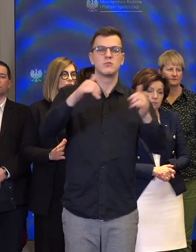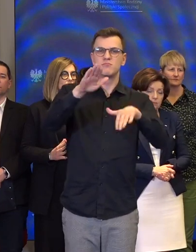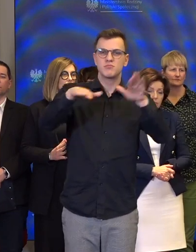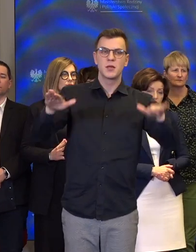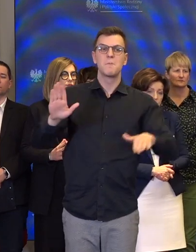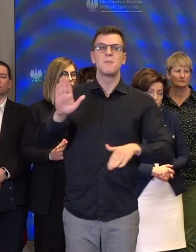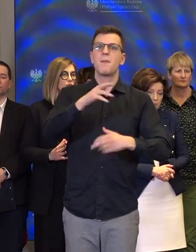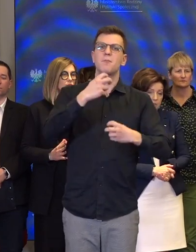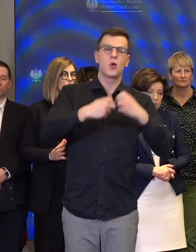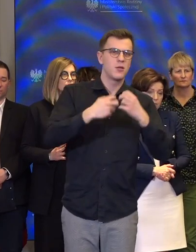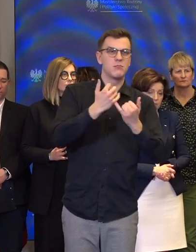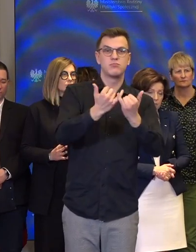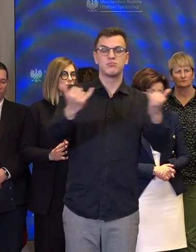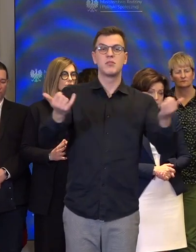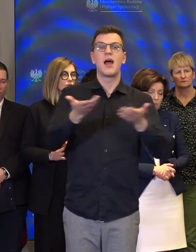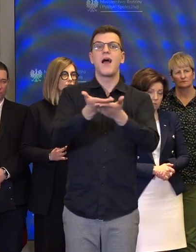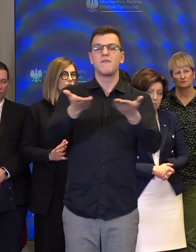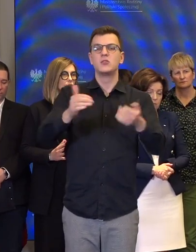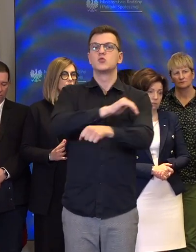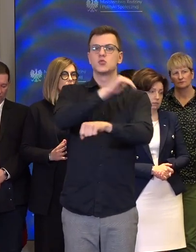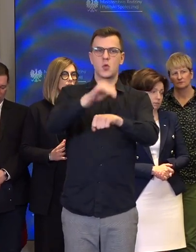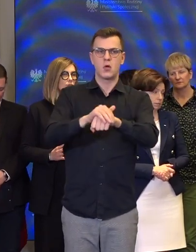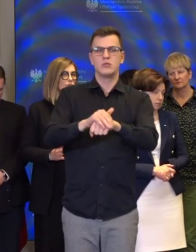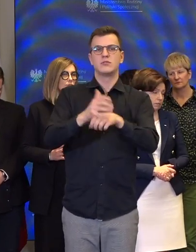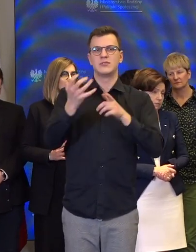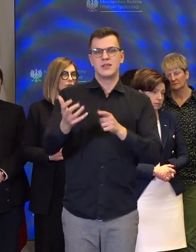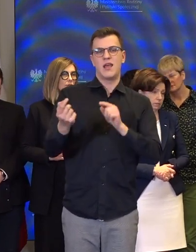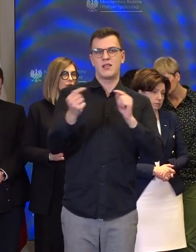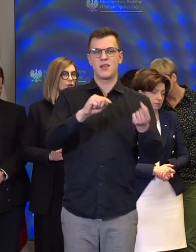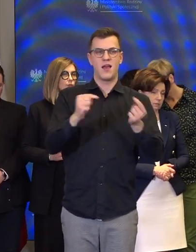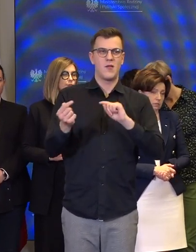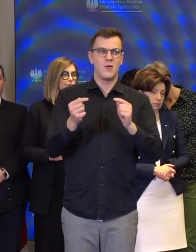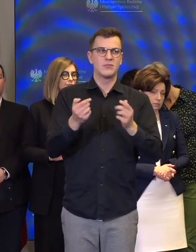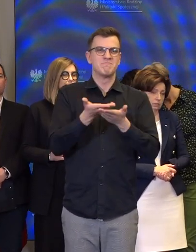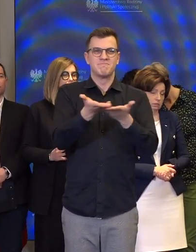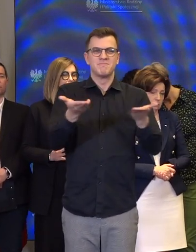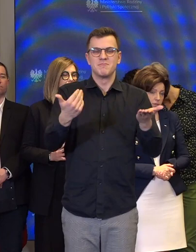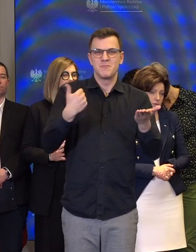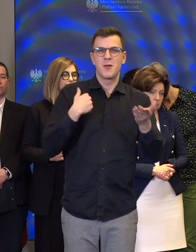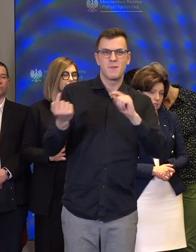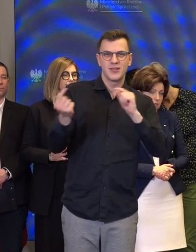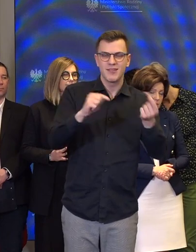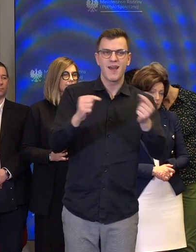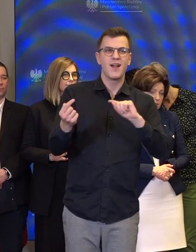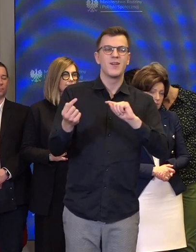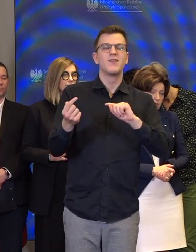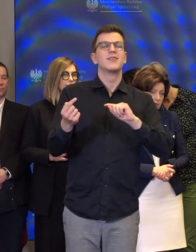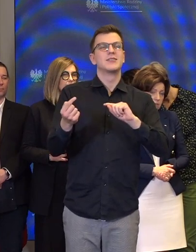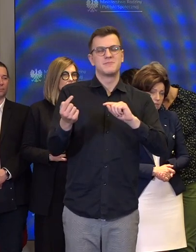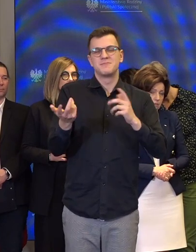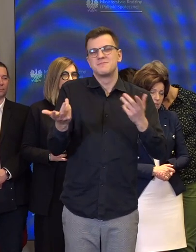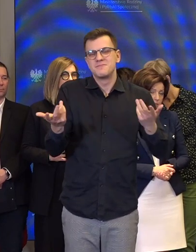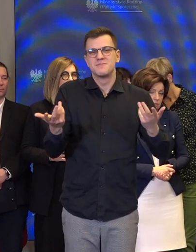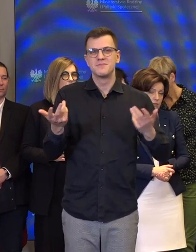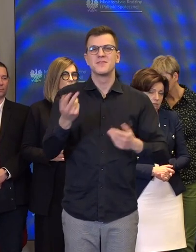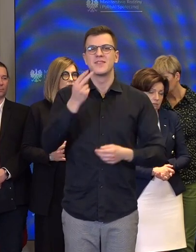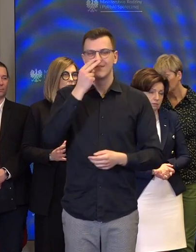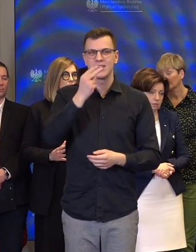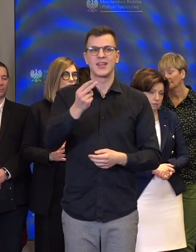zdecydowali się Państwo na ten dialog. Jak widać jesteśmy w stanie uzyskiwać